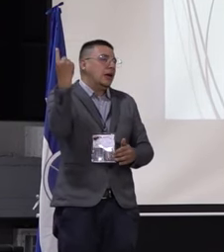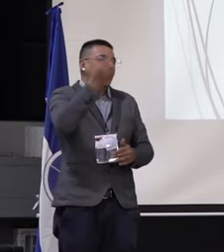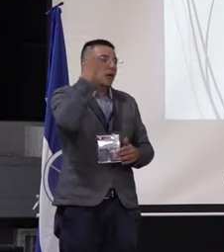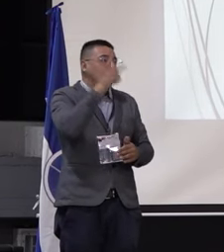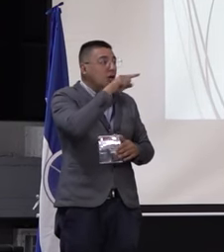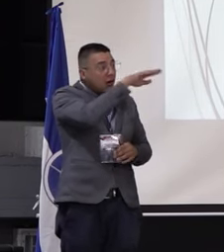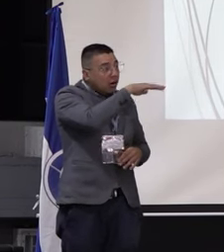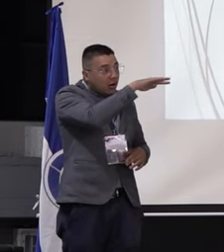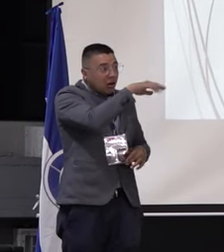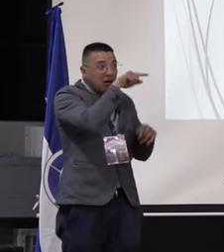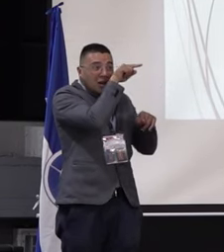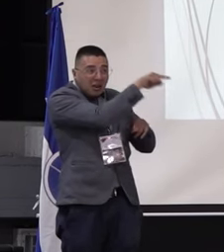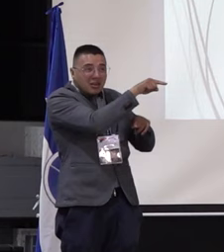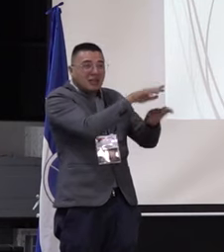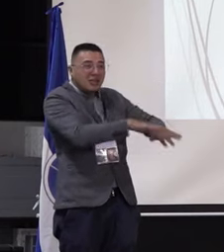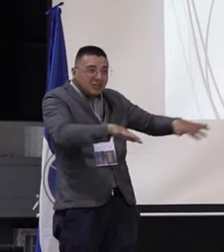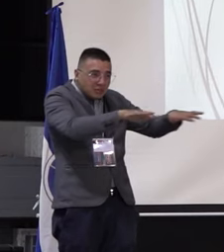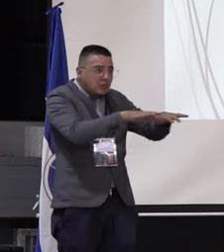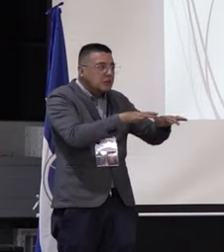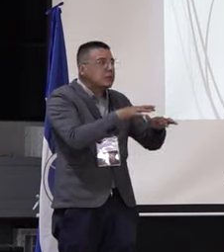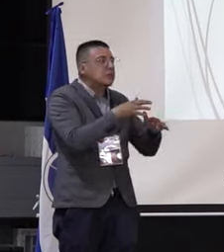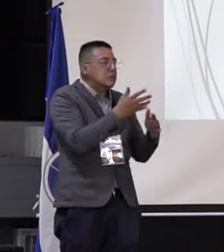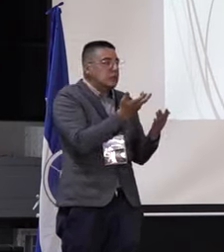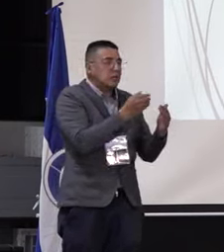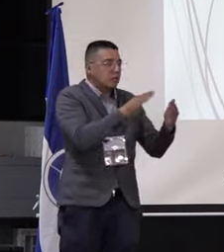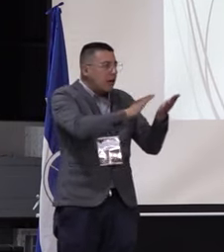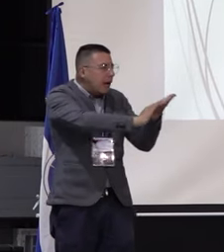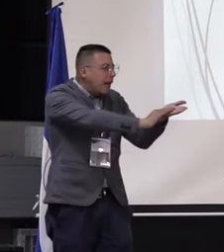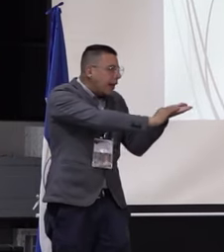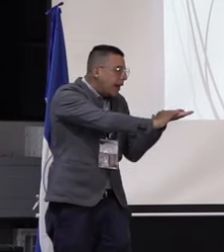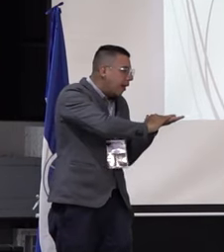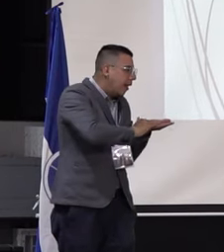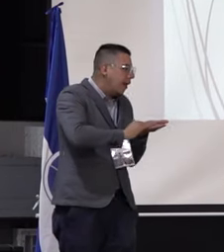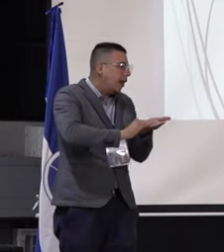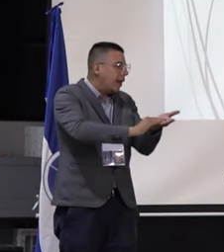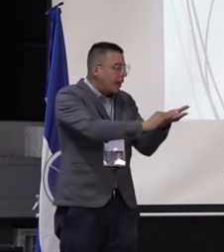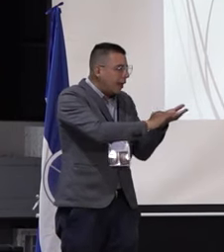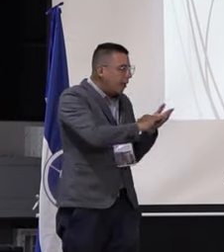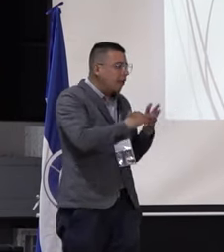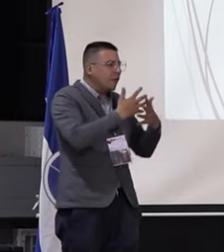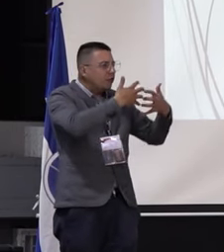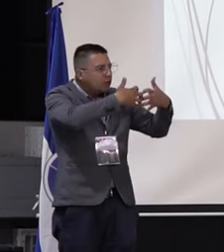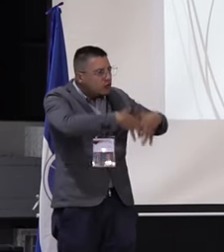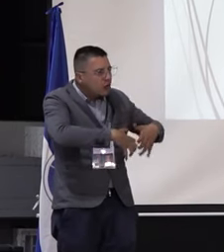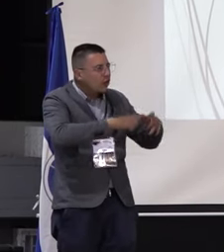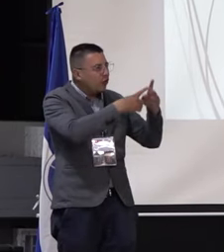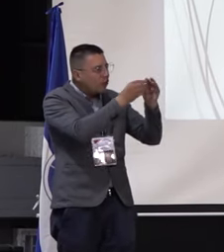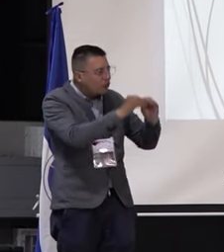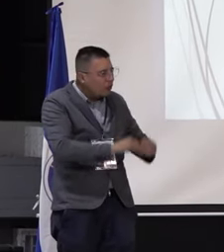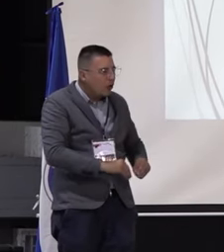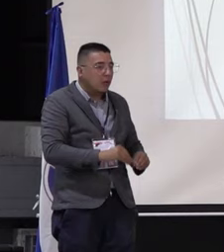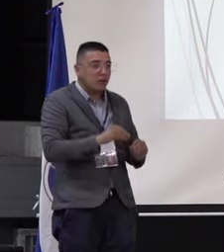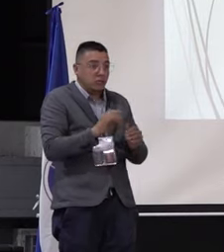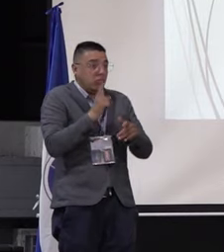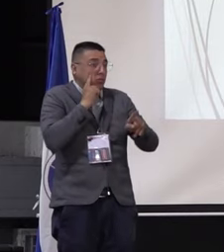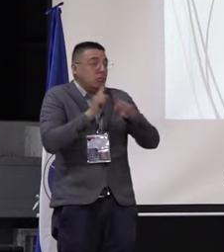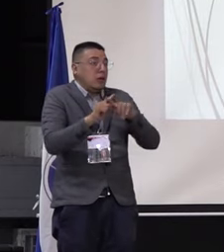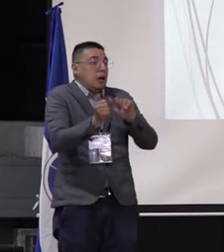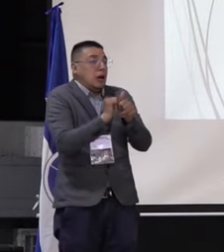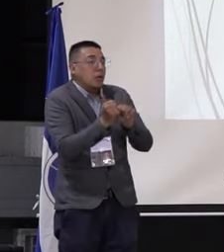Un espacio como este, en el que se hizo adecuaciones para que funcionara de otra manera, que no sea solamente un escenario deportivo,